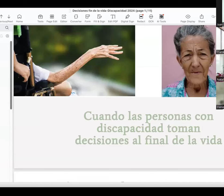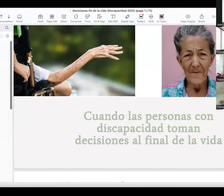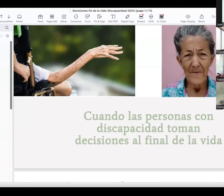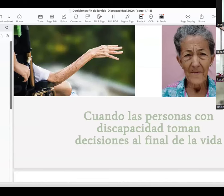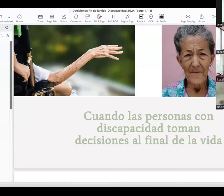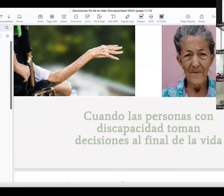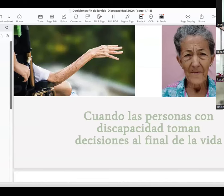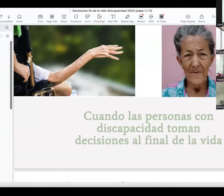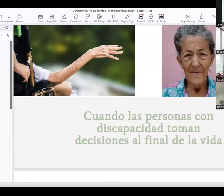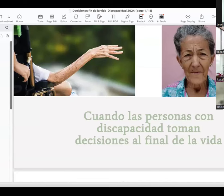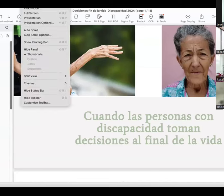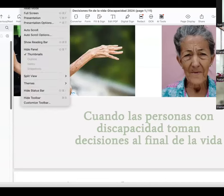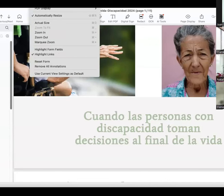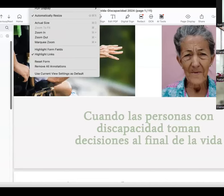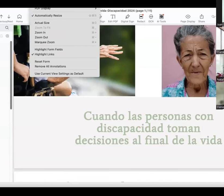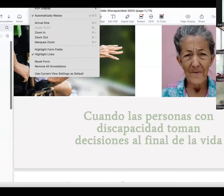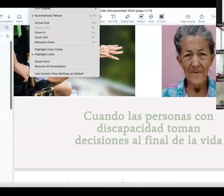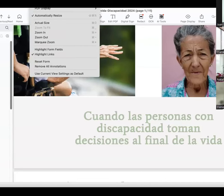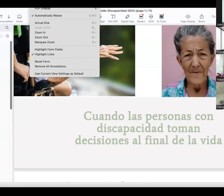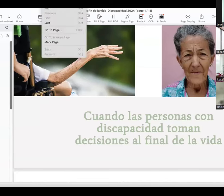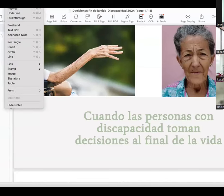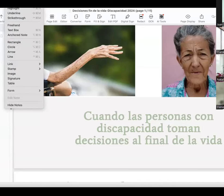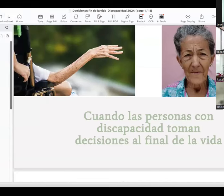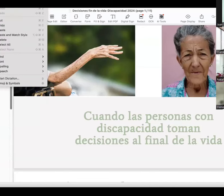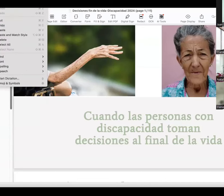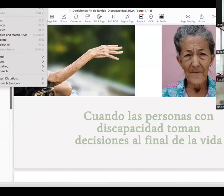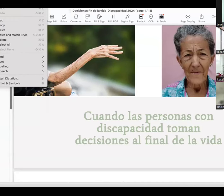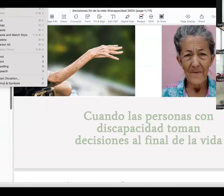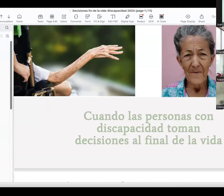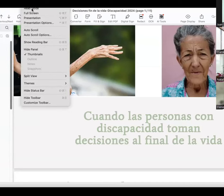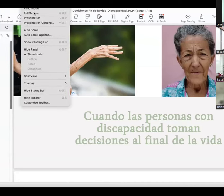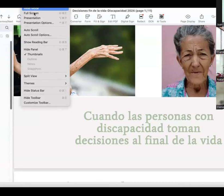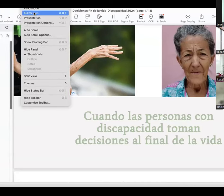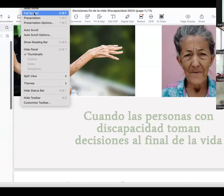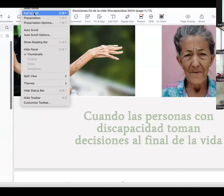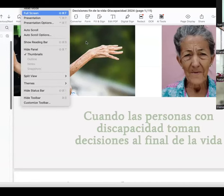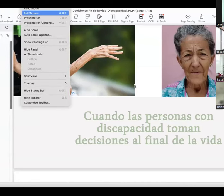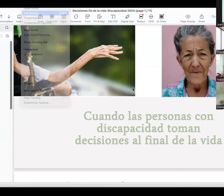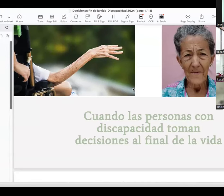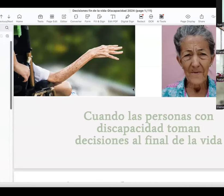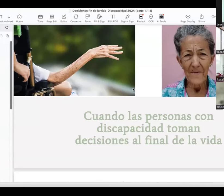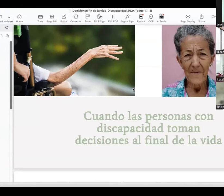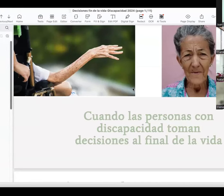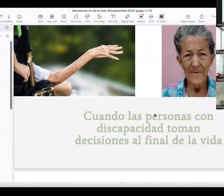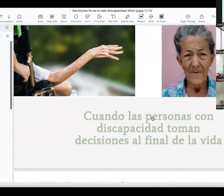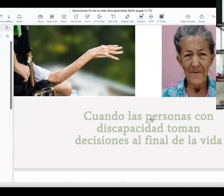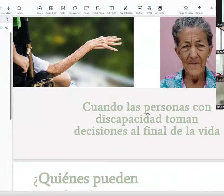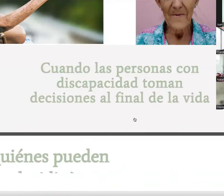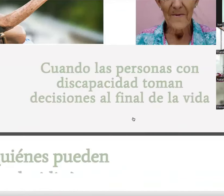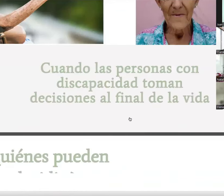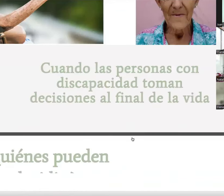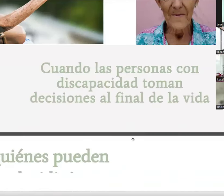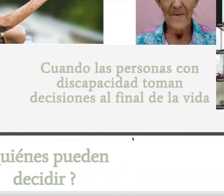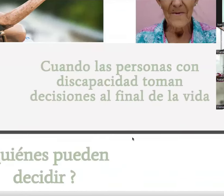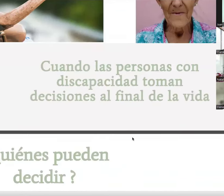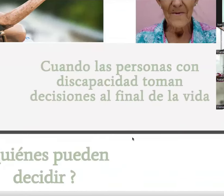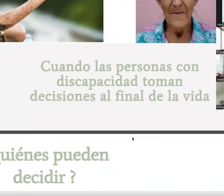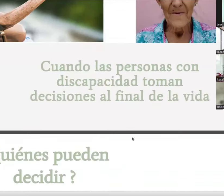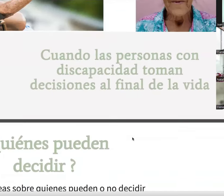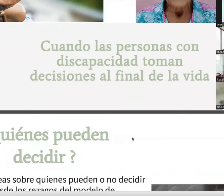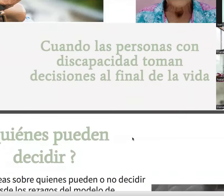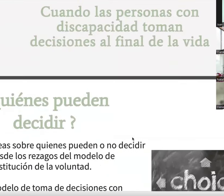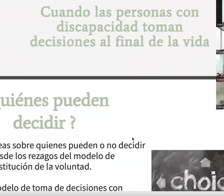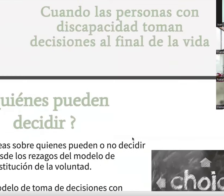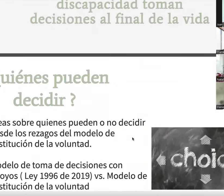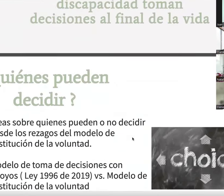es qué sucede cuando o por qué hoy nos enfrentamos a situaciones como estas porque hay una presunción de